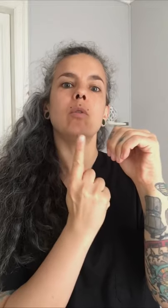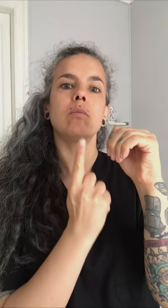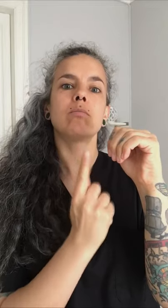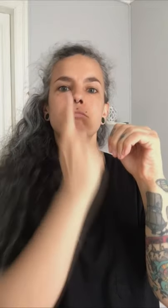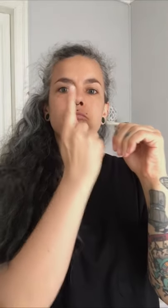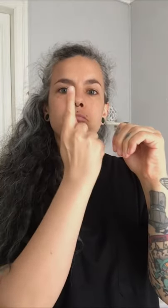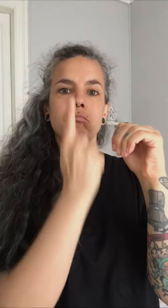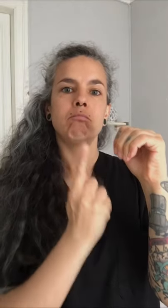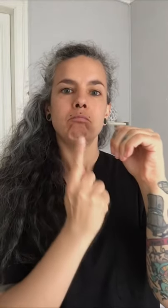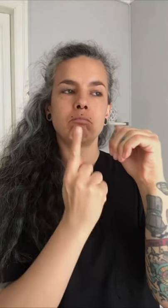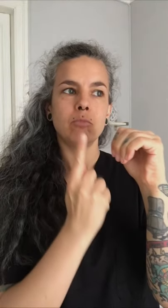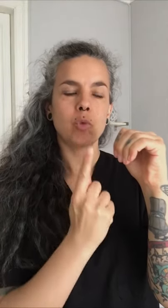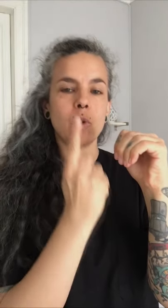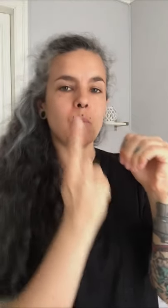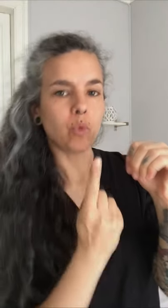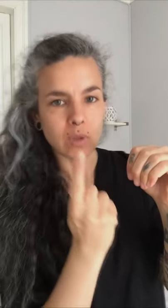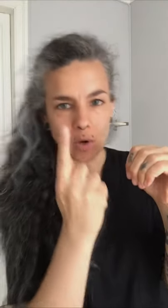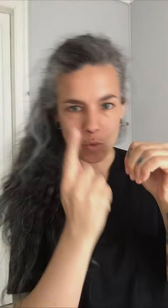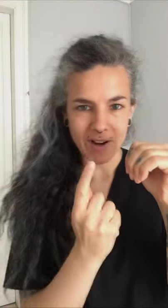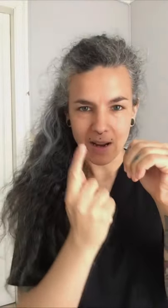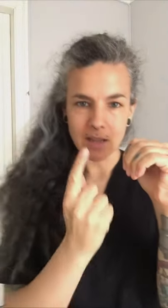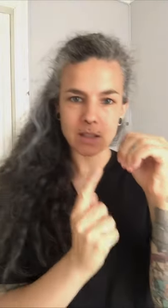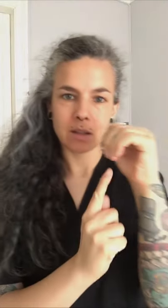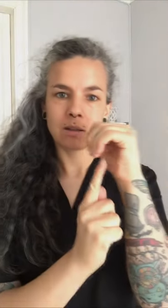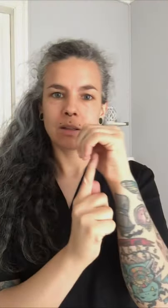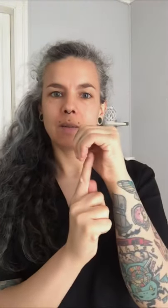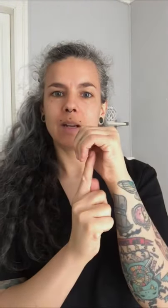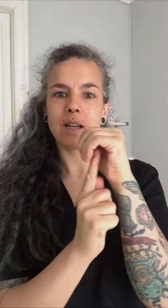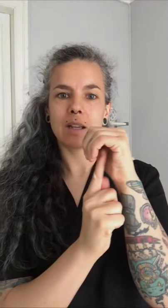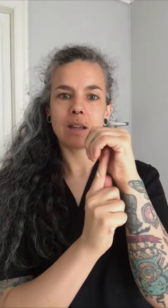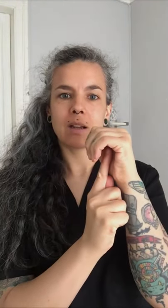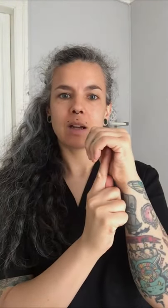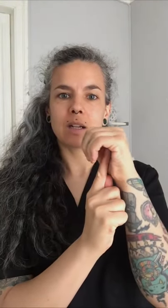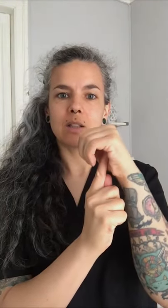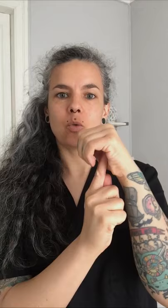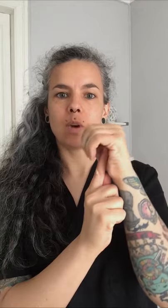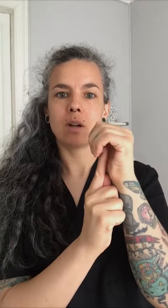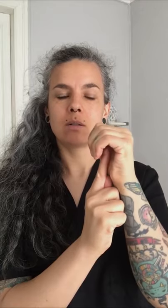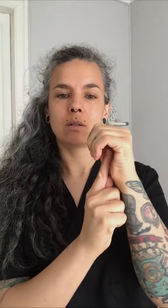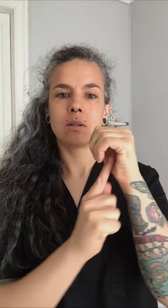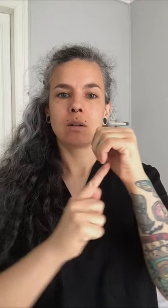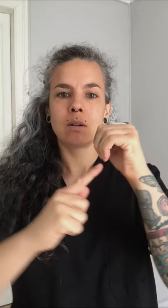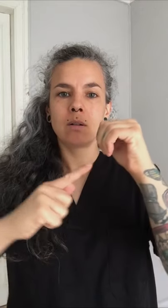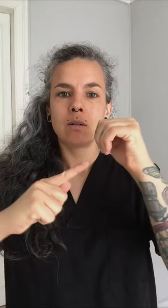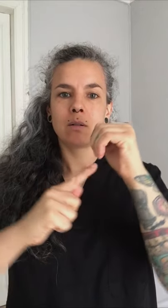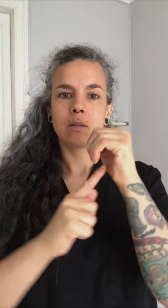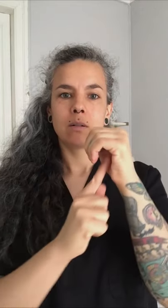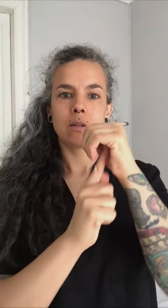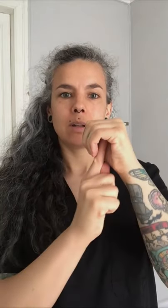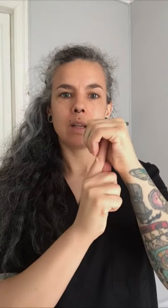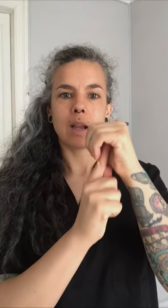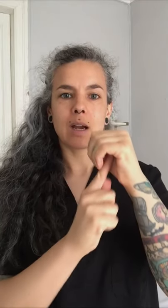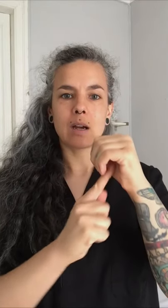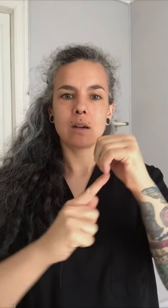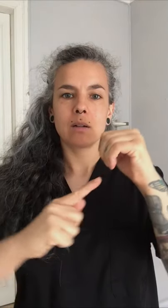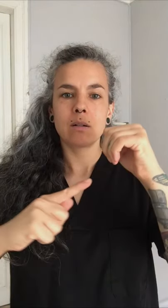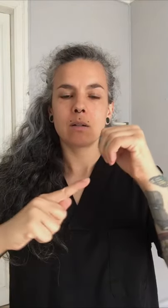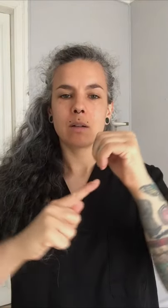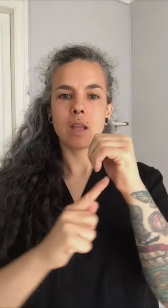una punta, como un enganche, de manera que articula y encaja y